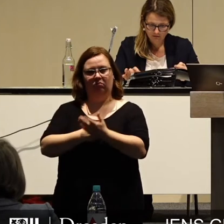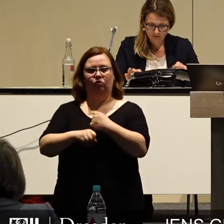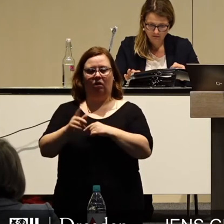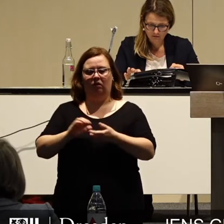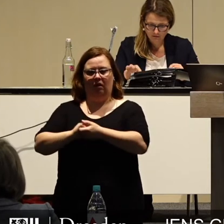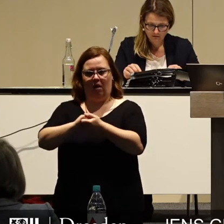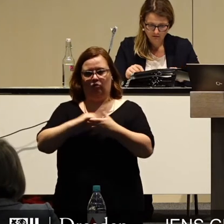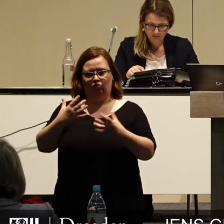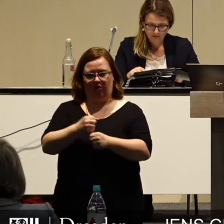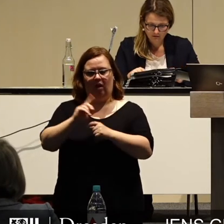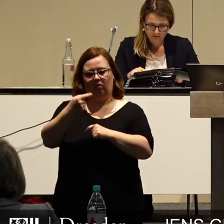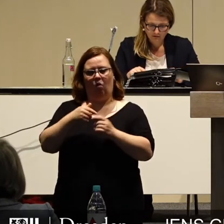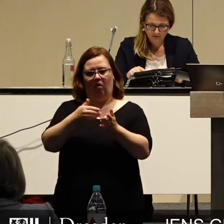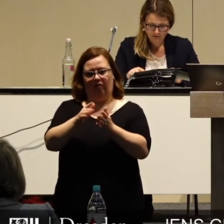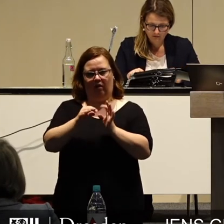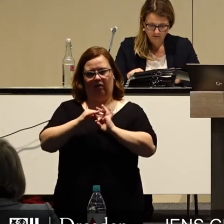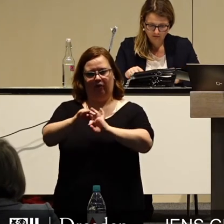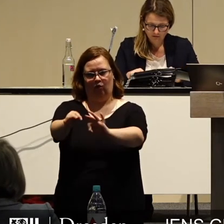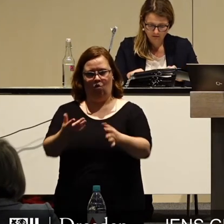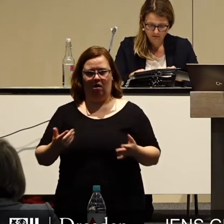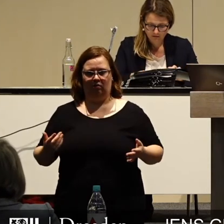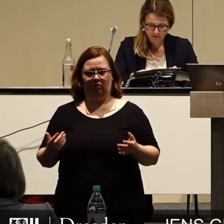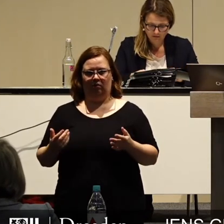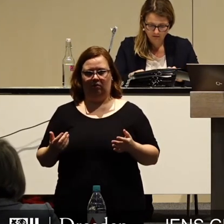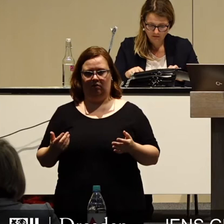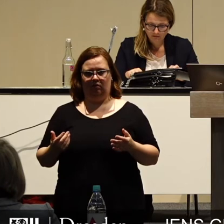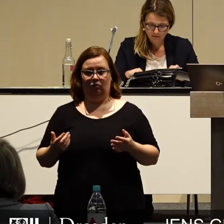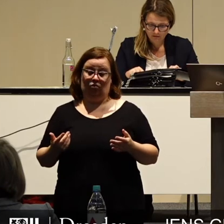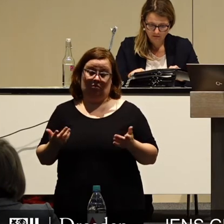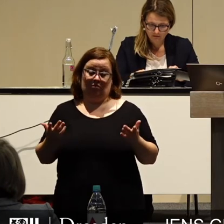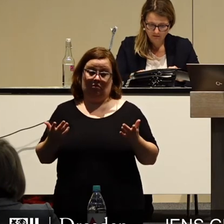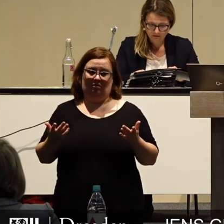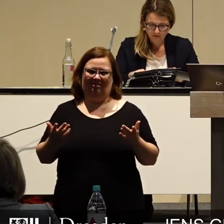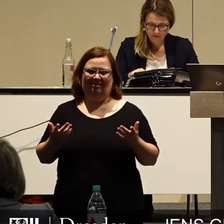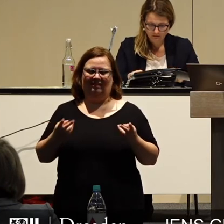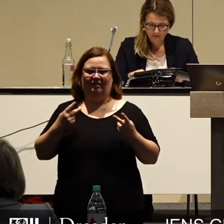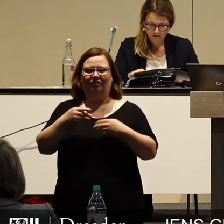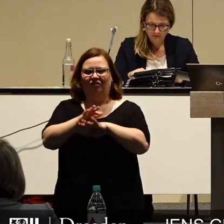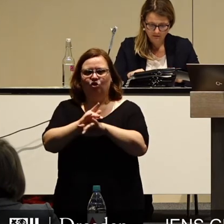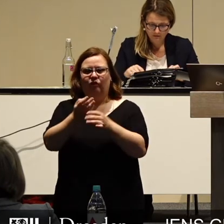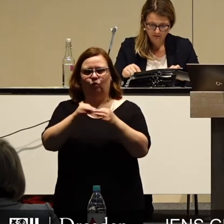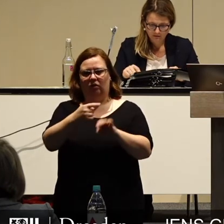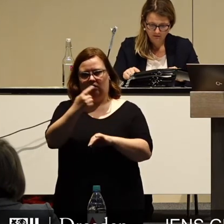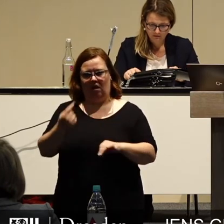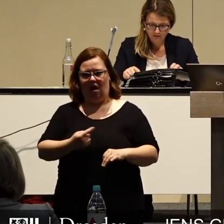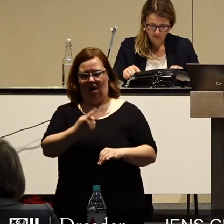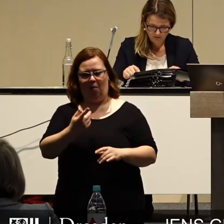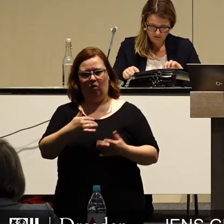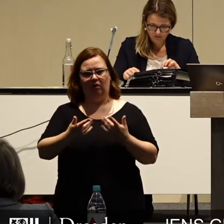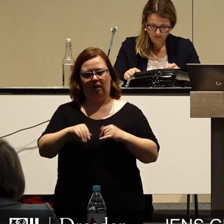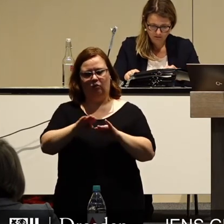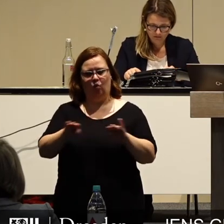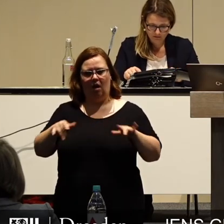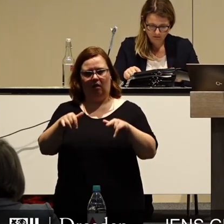gemeinsam geleistet haben, fortsetzen. Und wie gesagt, die wirtschaftlich guten Jahre haben uns die